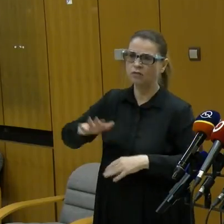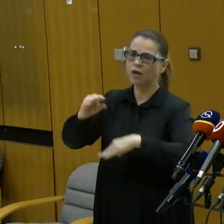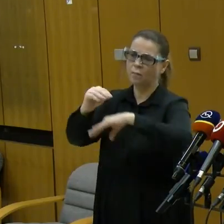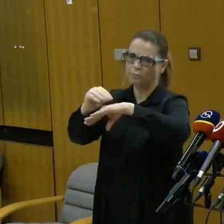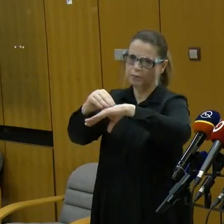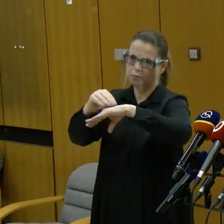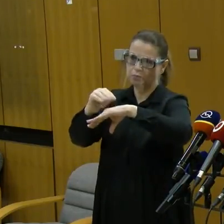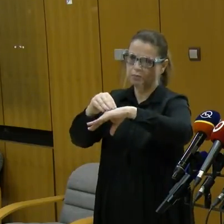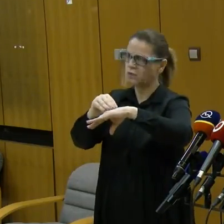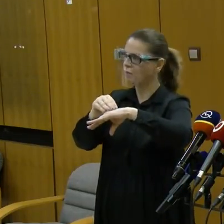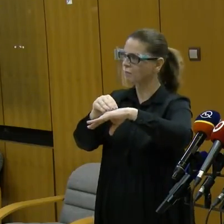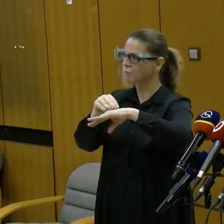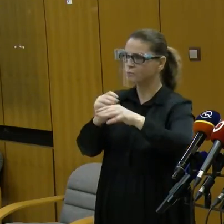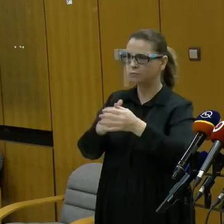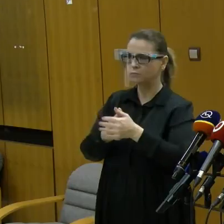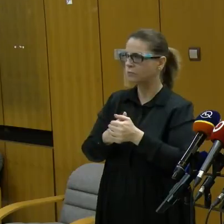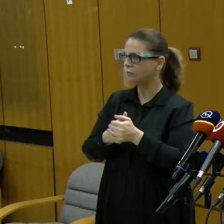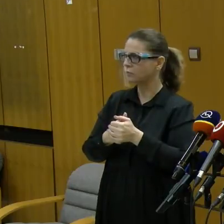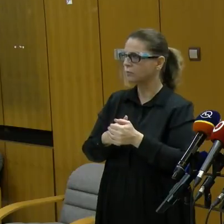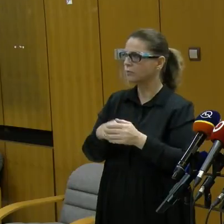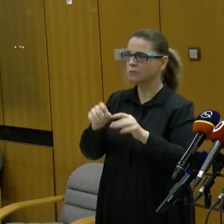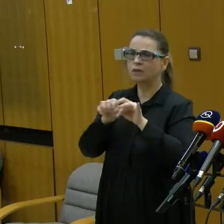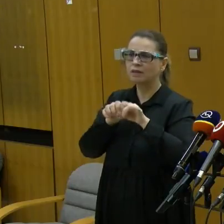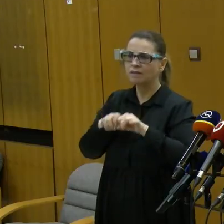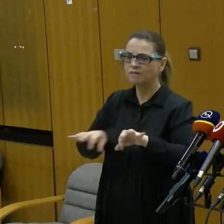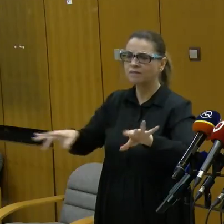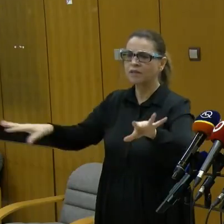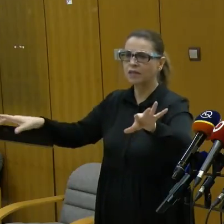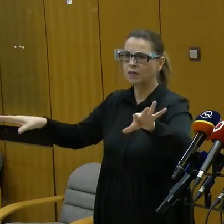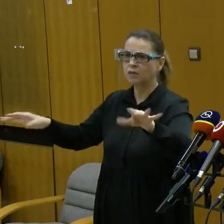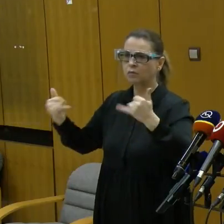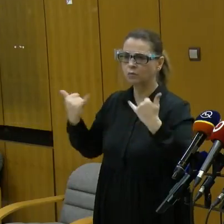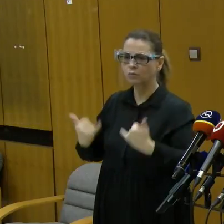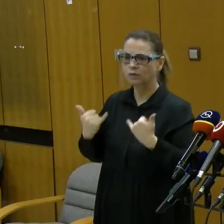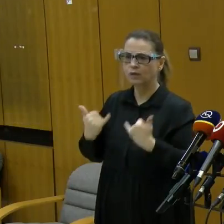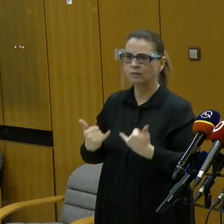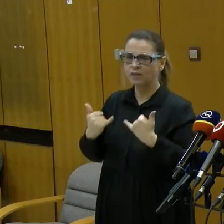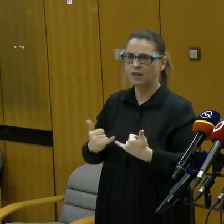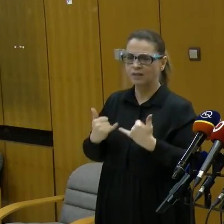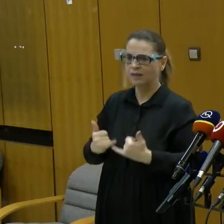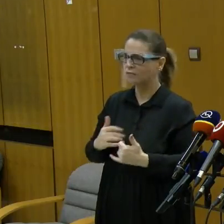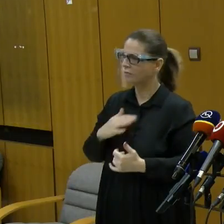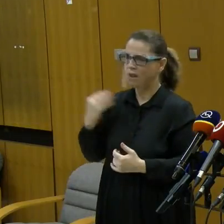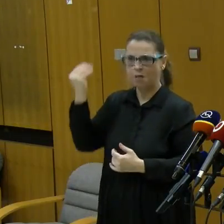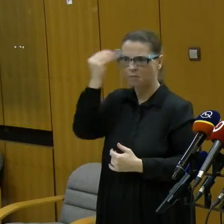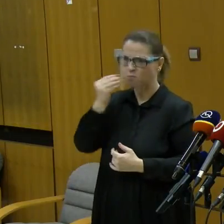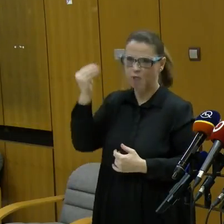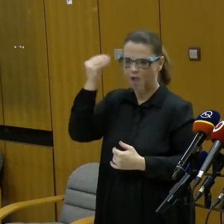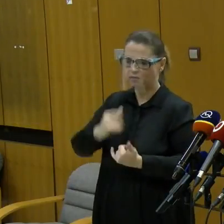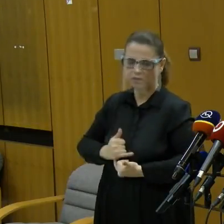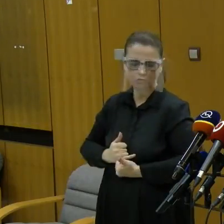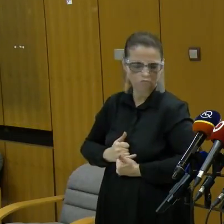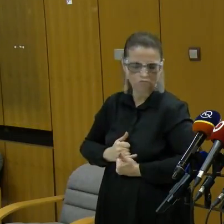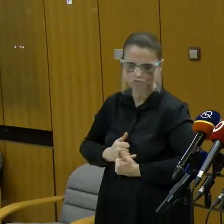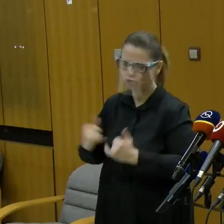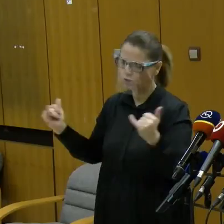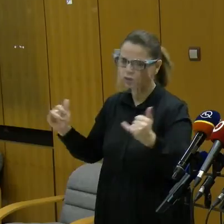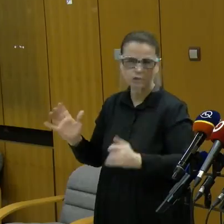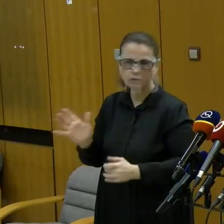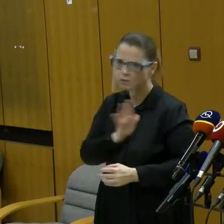pripomenúť, že ten vírus je momentálne teraz v fáze nekontrolovaného šírenia. Nikto z nás nevie,